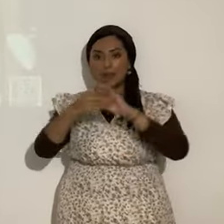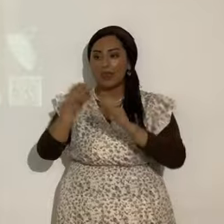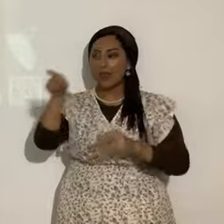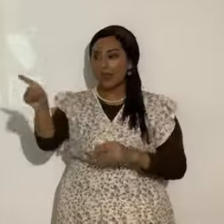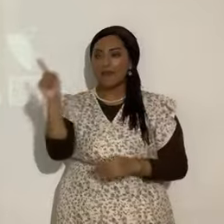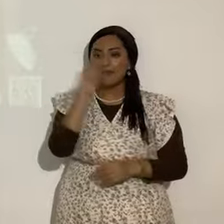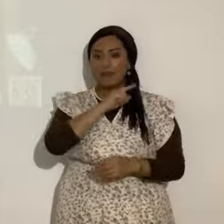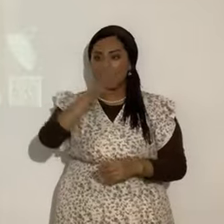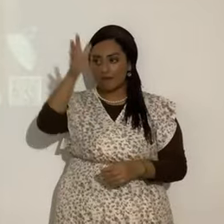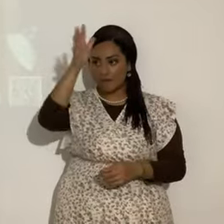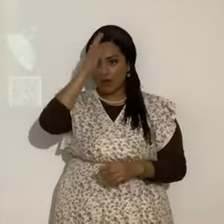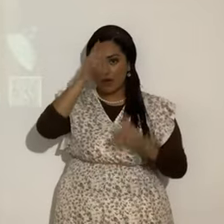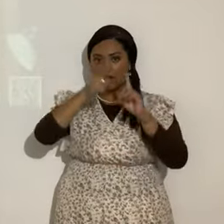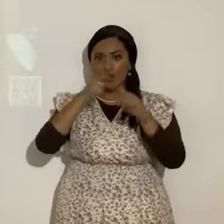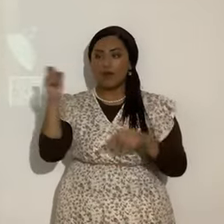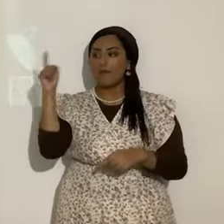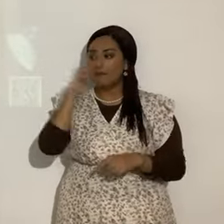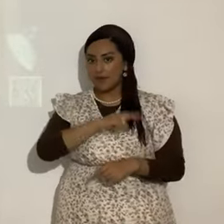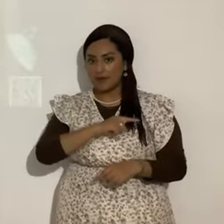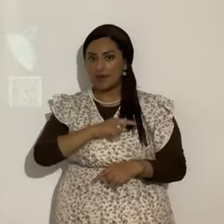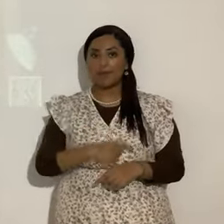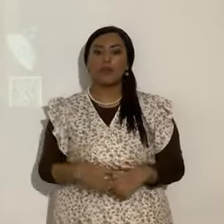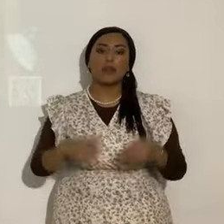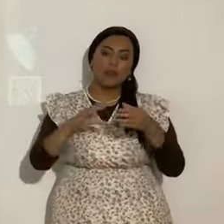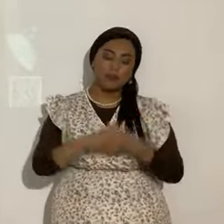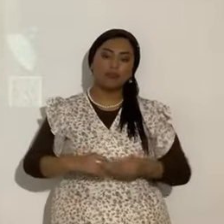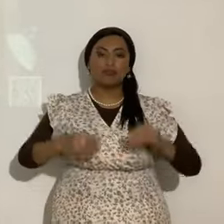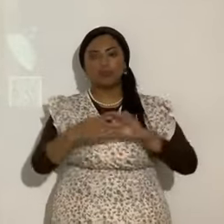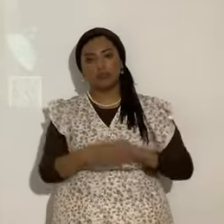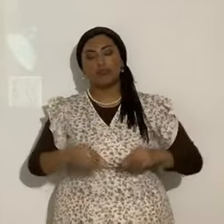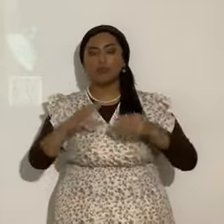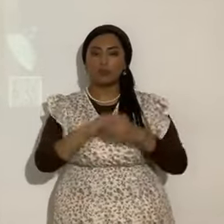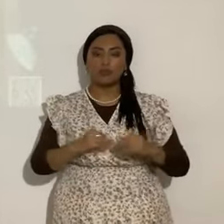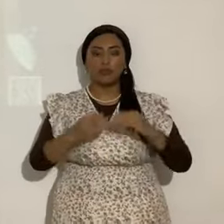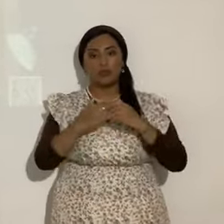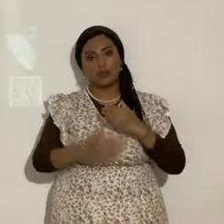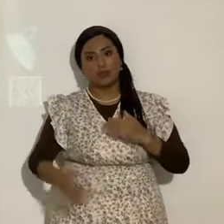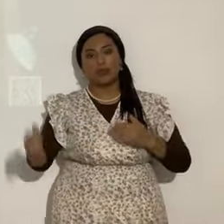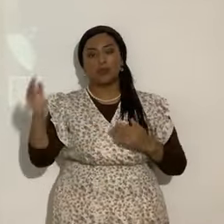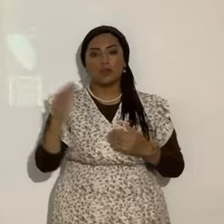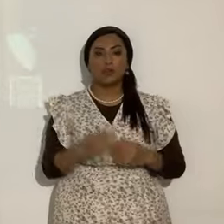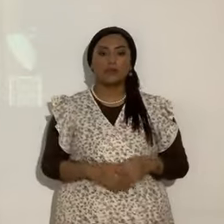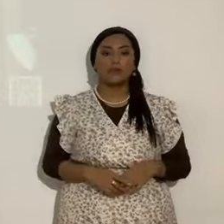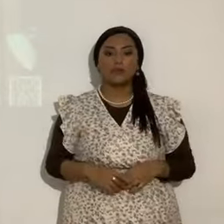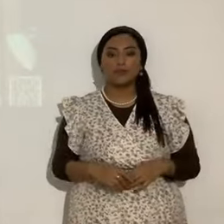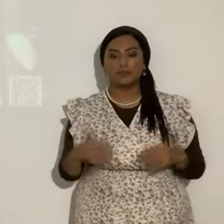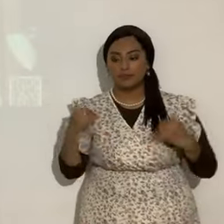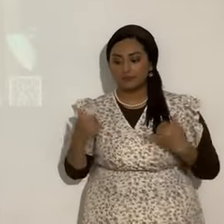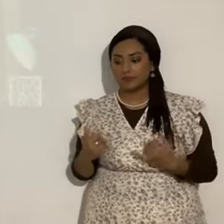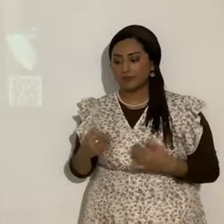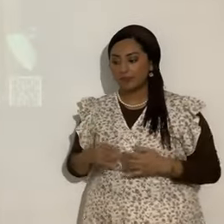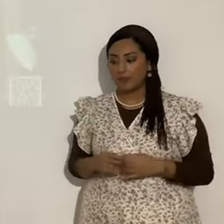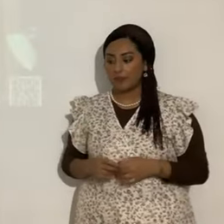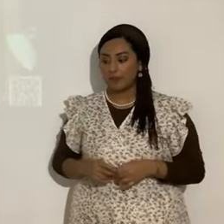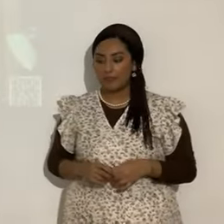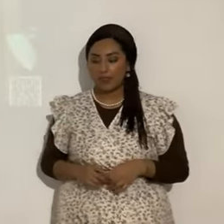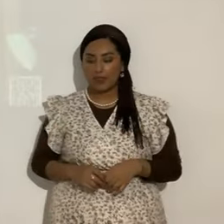de mentira y sigue ministrando nuestro gran señor Yahshua Mashiach ahora mucha atención